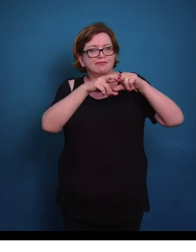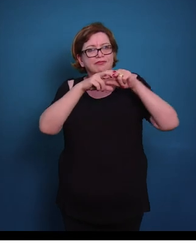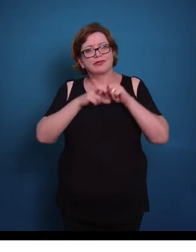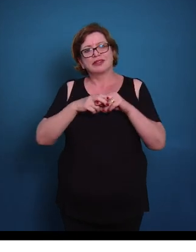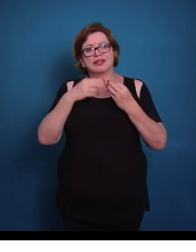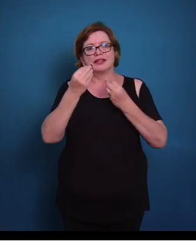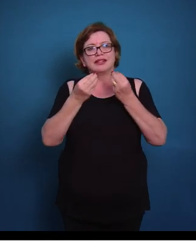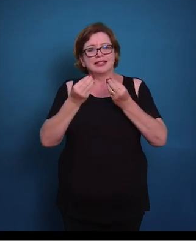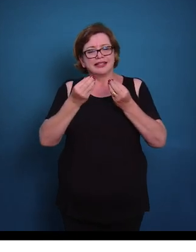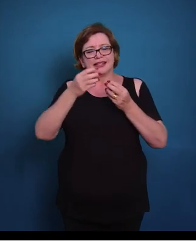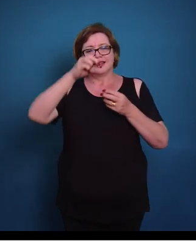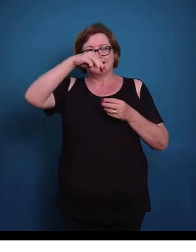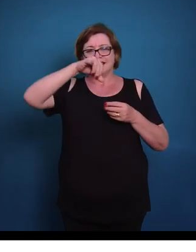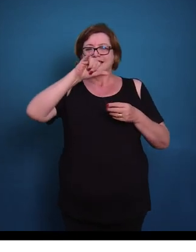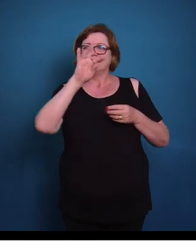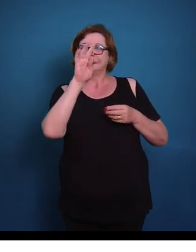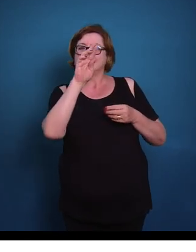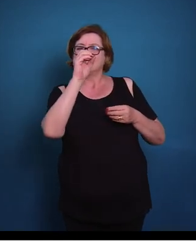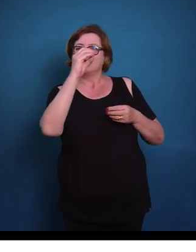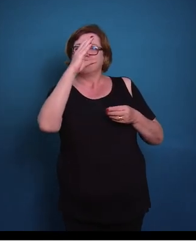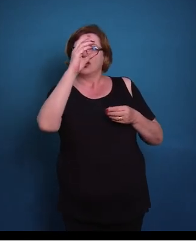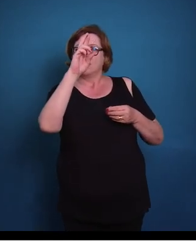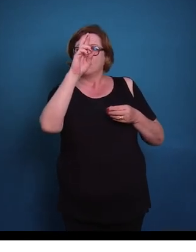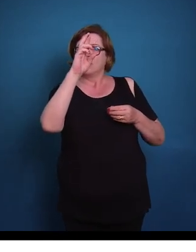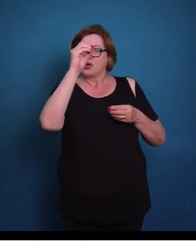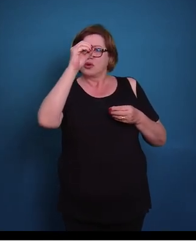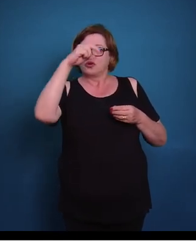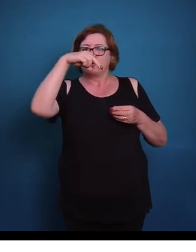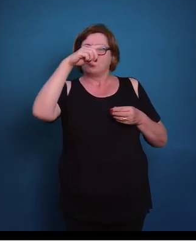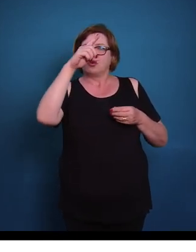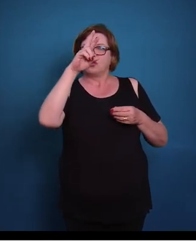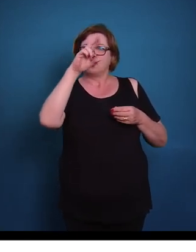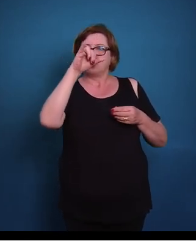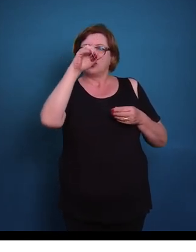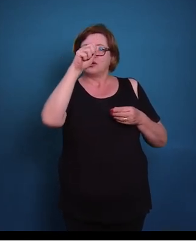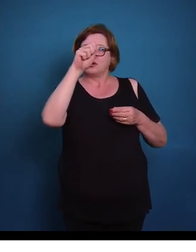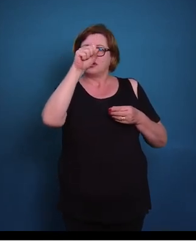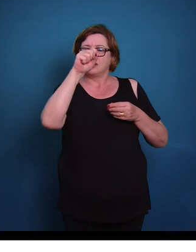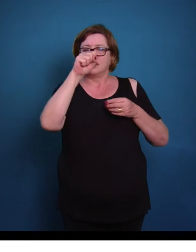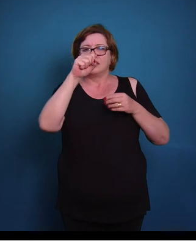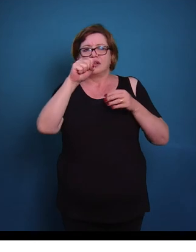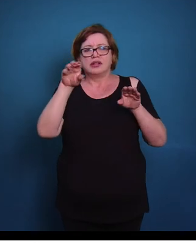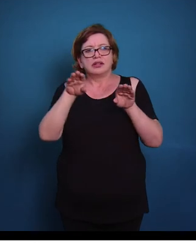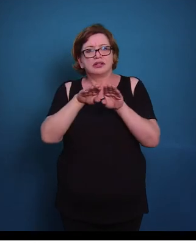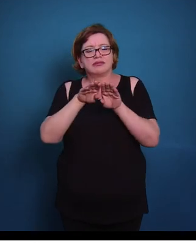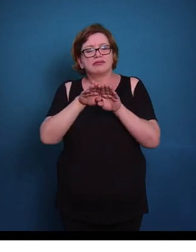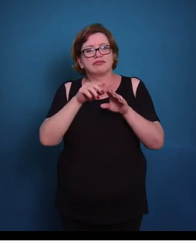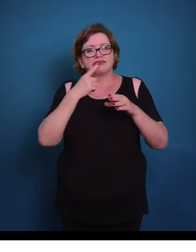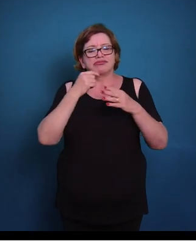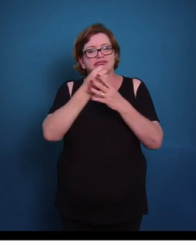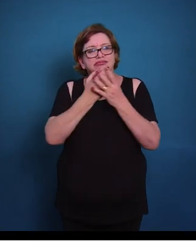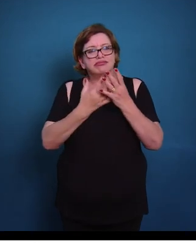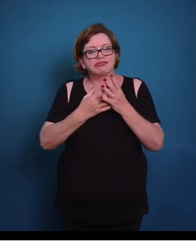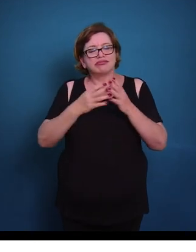quantidade de mitocôndrias e também da vascularização, esse tecido tem uma coloração um pouco mais escura.